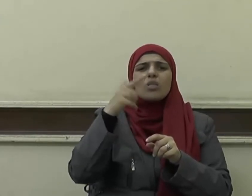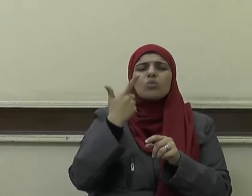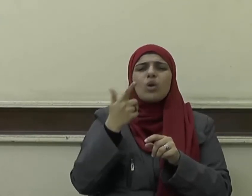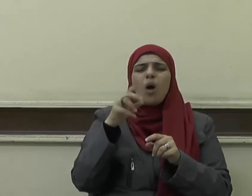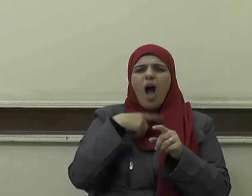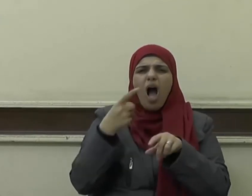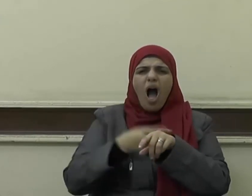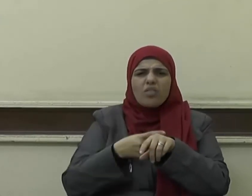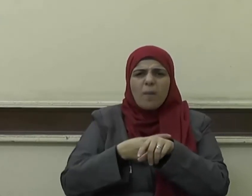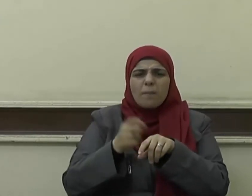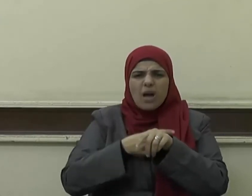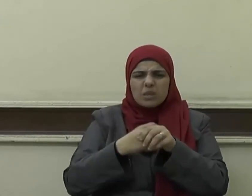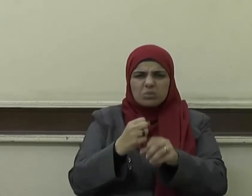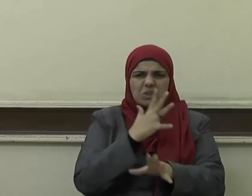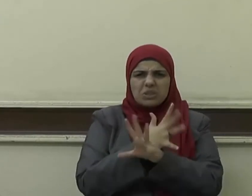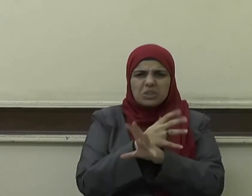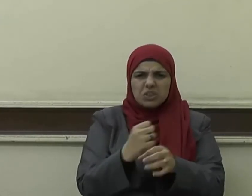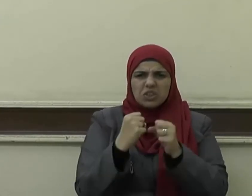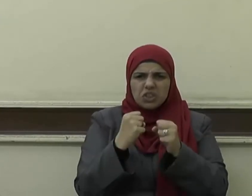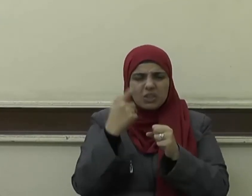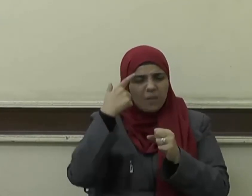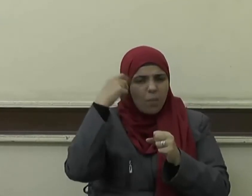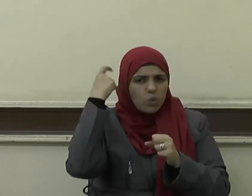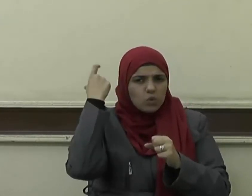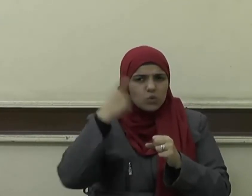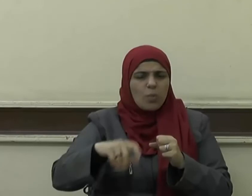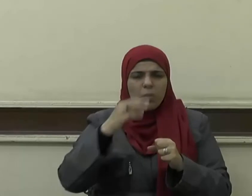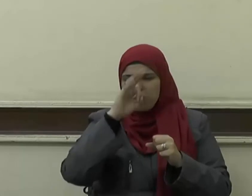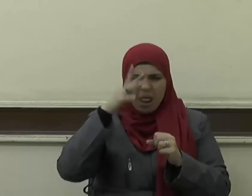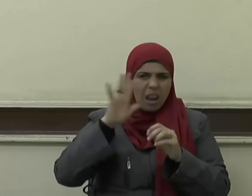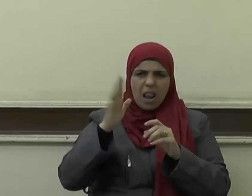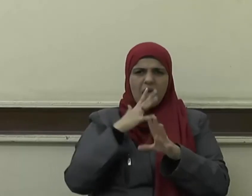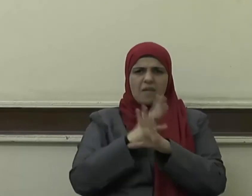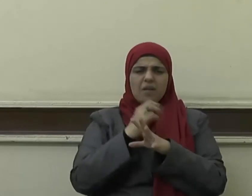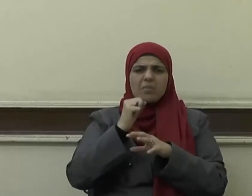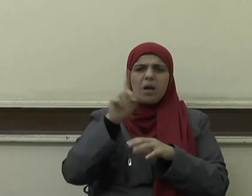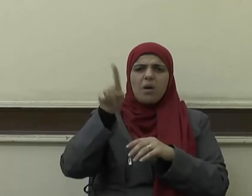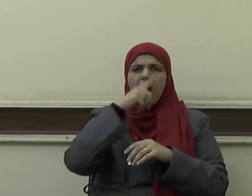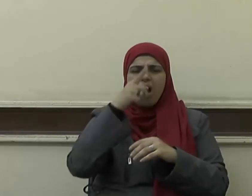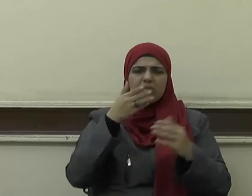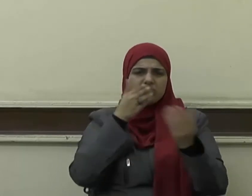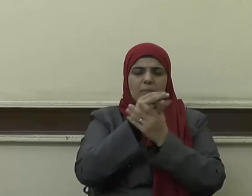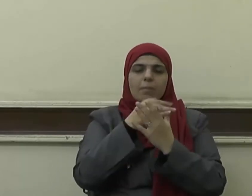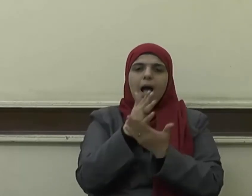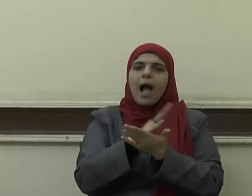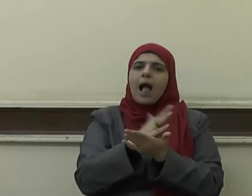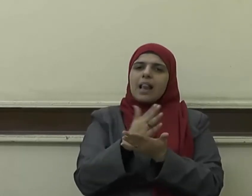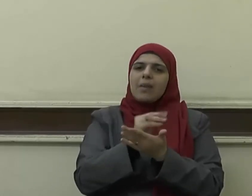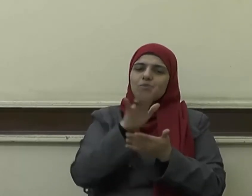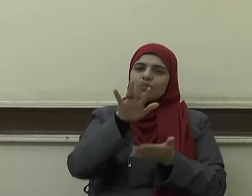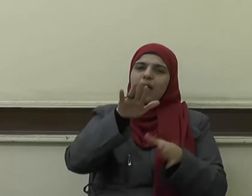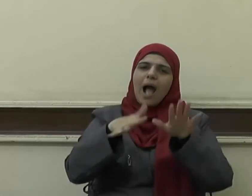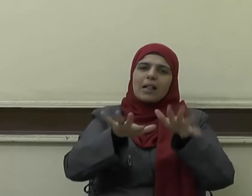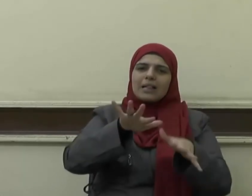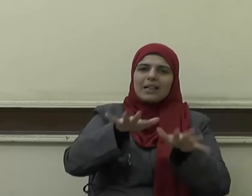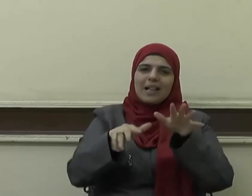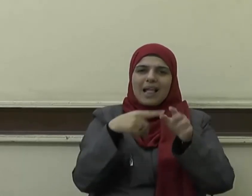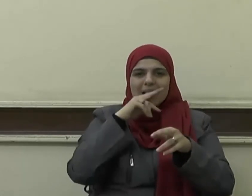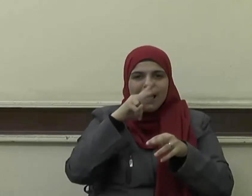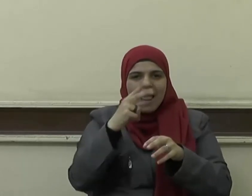المتعصبون والمتشددون الذين يتجاوزون حد الاعتدال في أقوالهم وأفعالهم